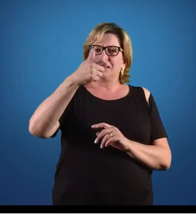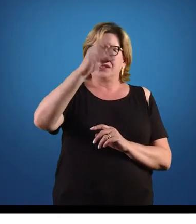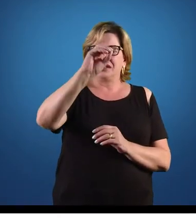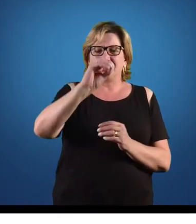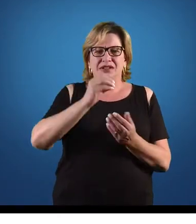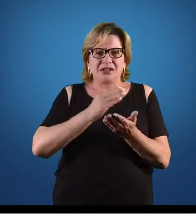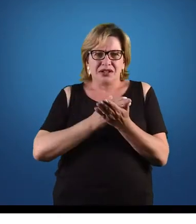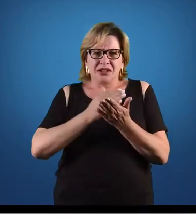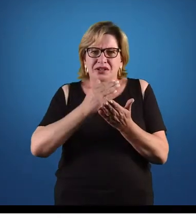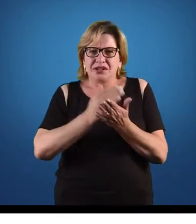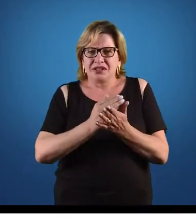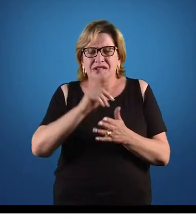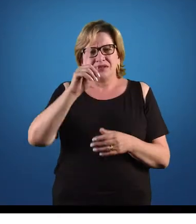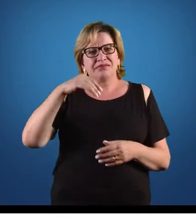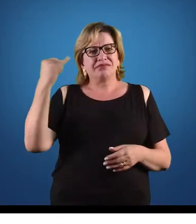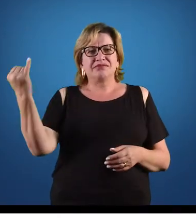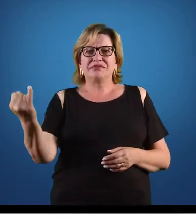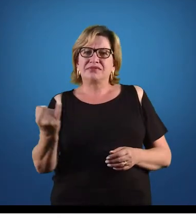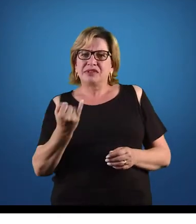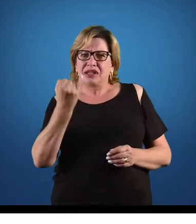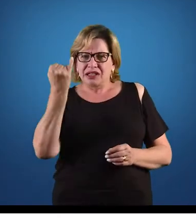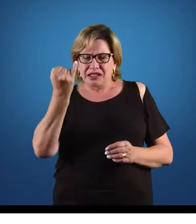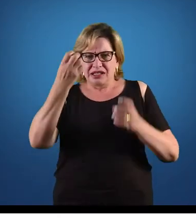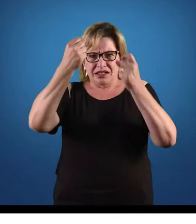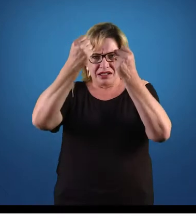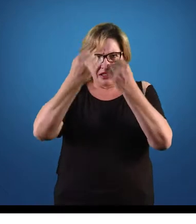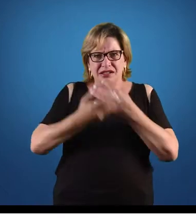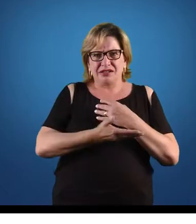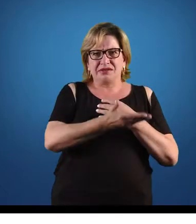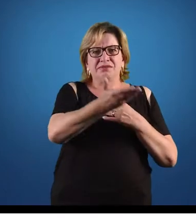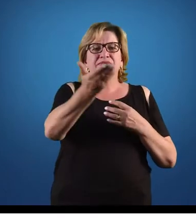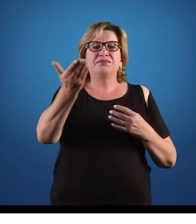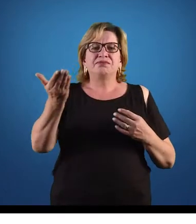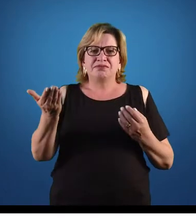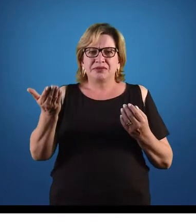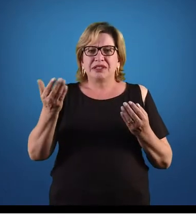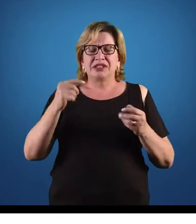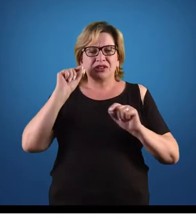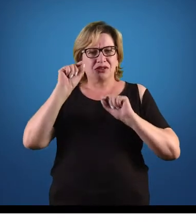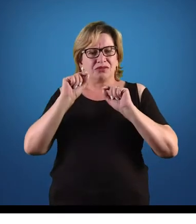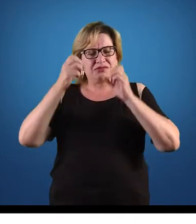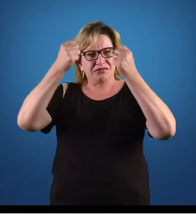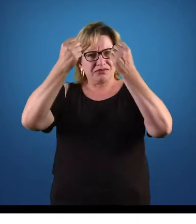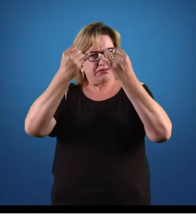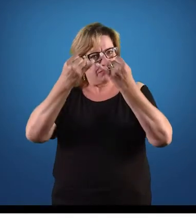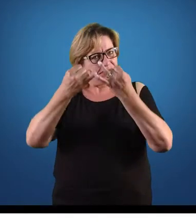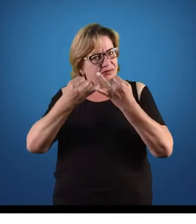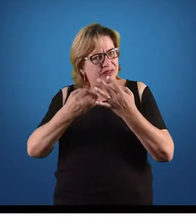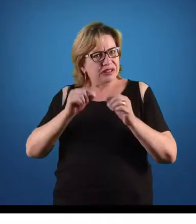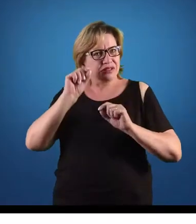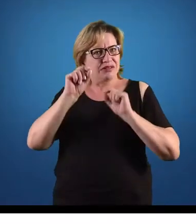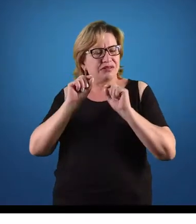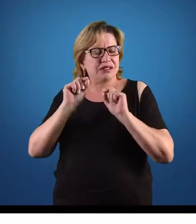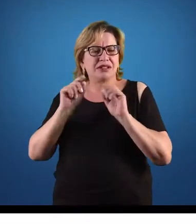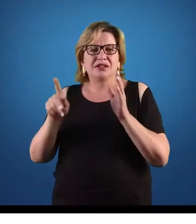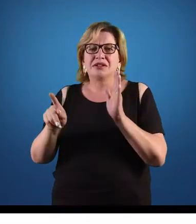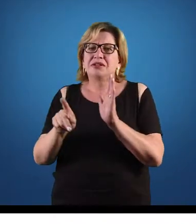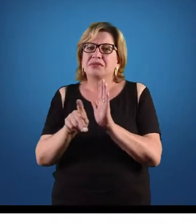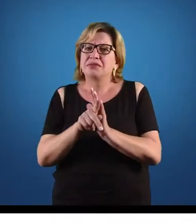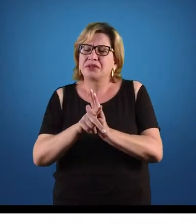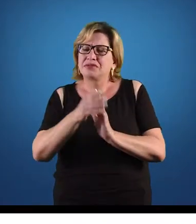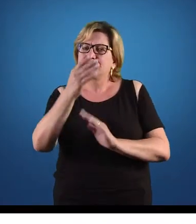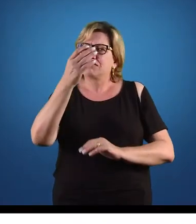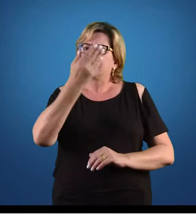Inicialmente, é importante salientar para os senhores que estamos tratando de questões relacionadas